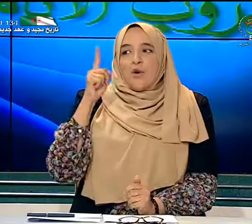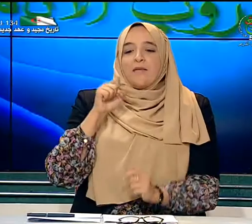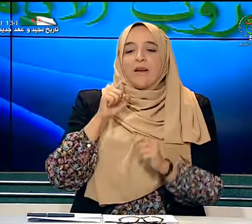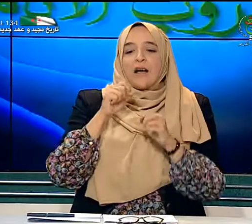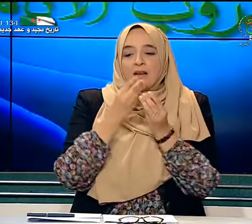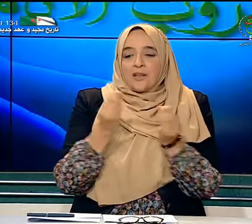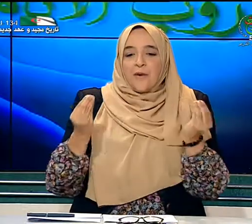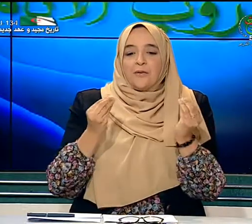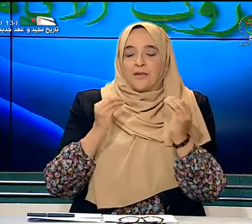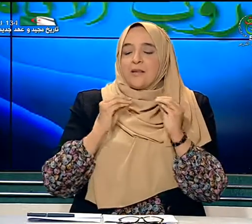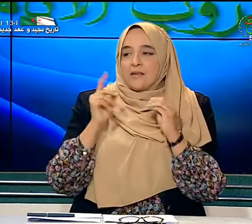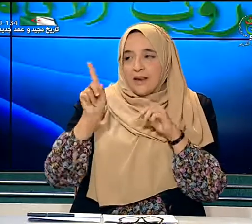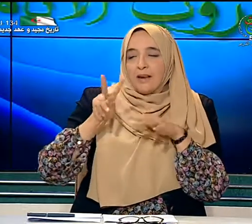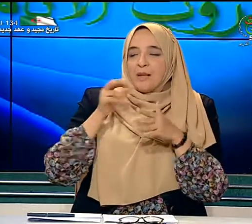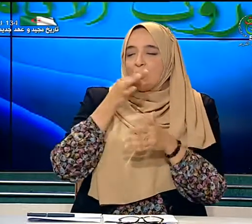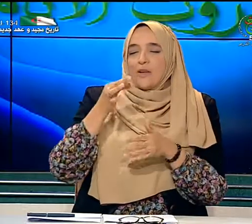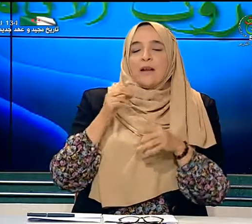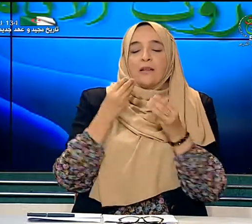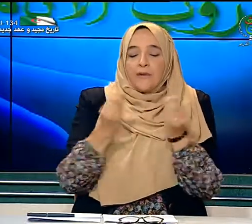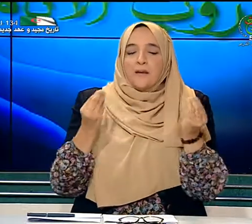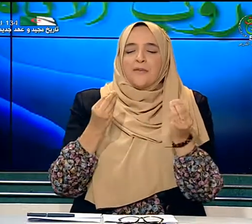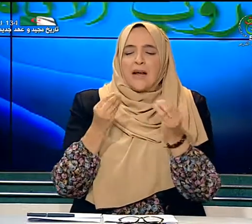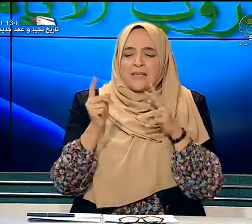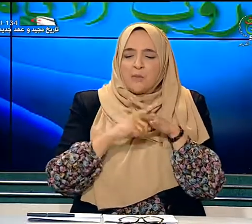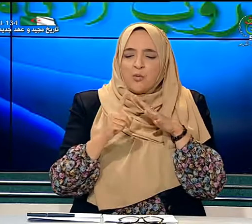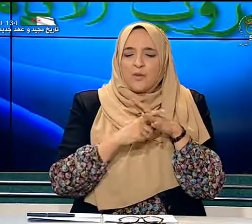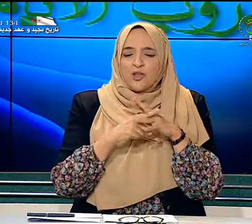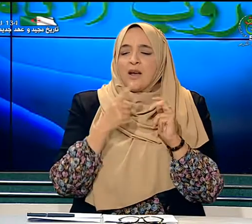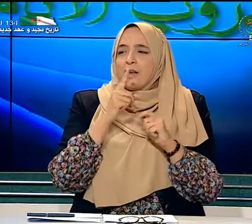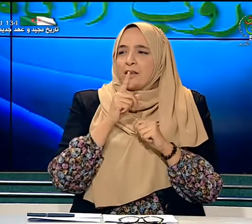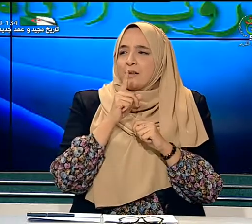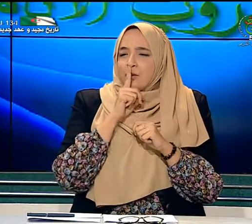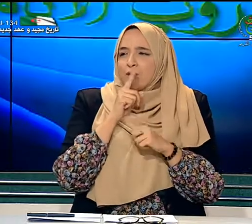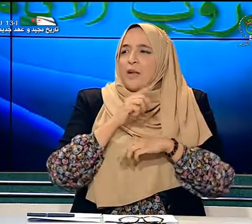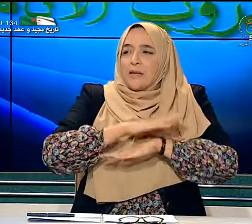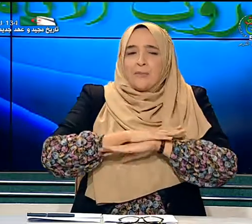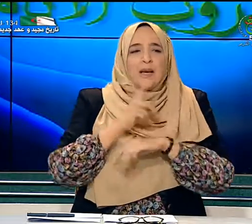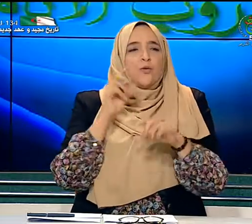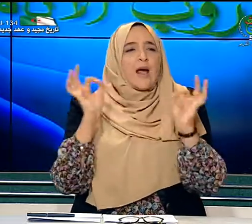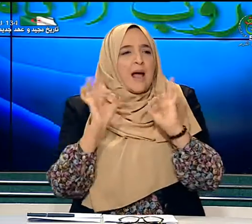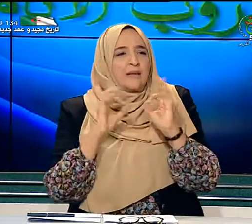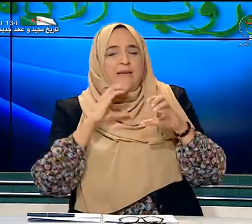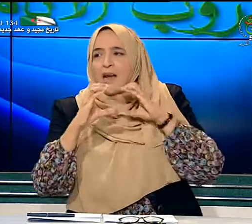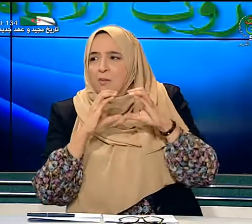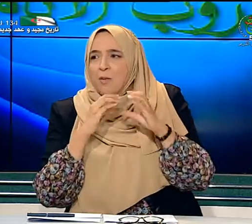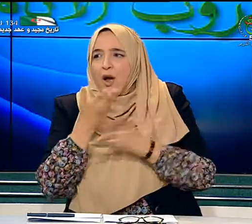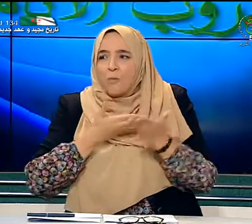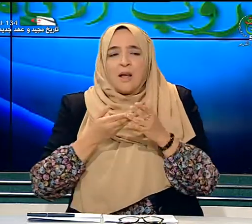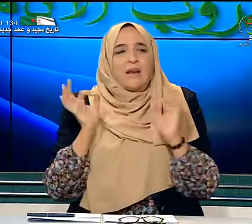أن الأطفال صحيح ما تقولين الأطفال في الأقسام المدمجة يحسون بالكب لأنه لا أحد يتكلم معهم لا